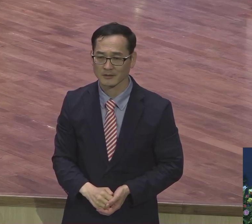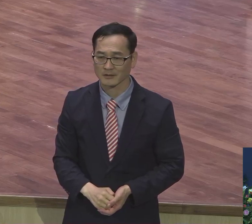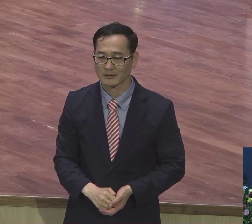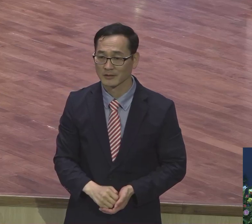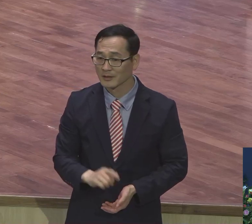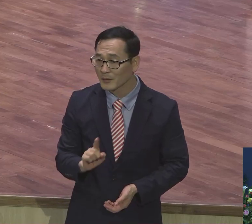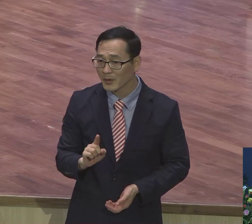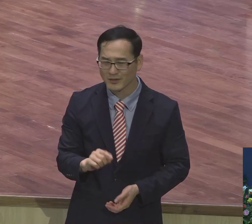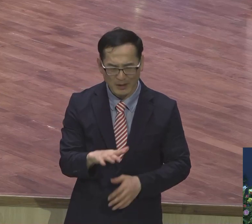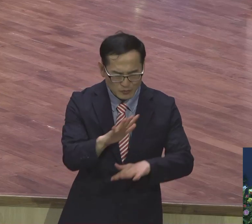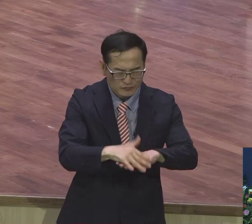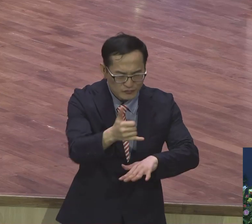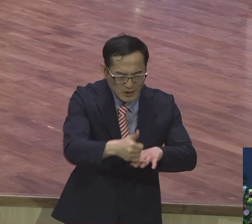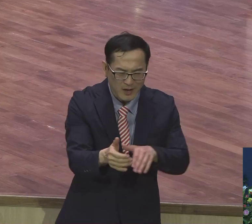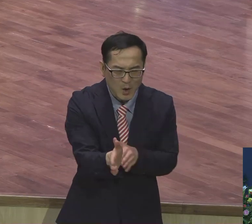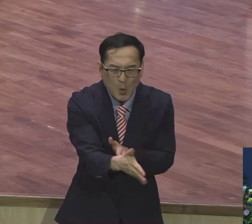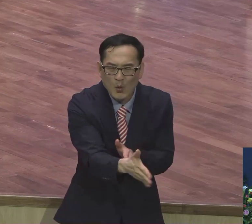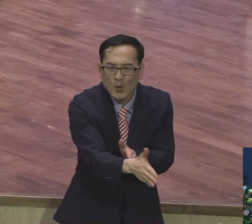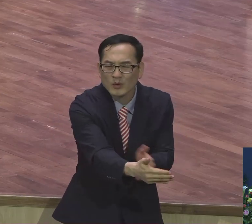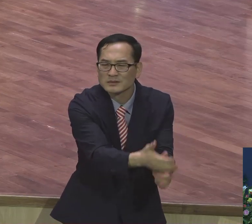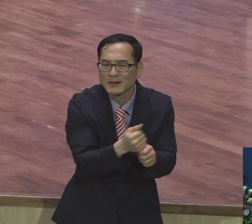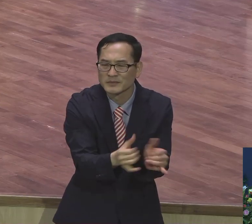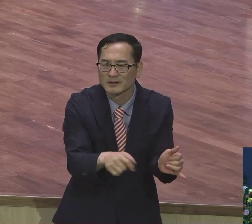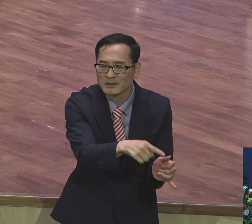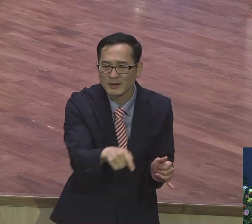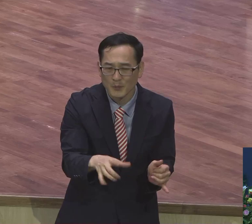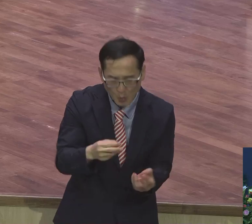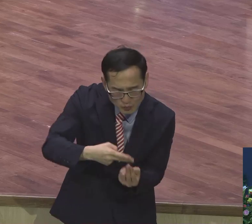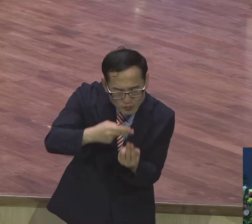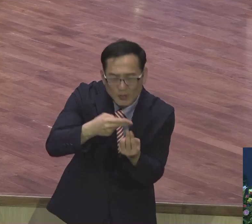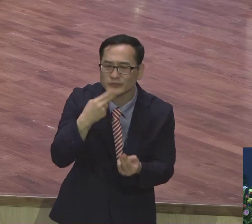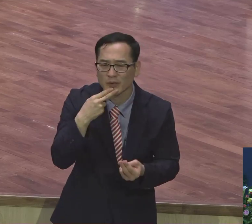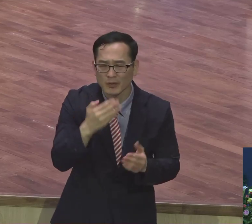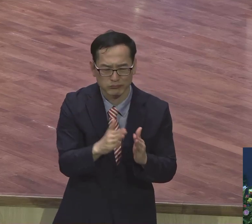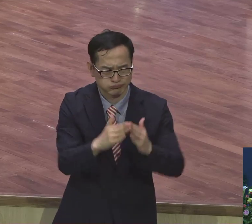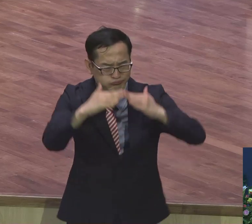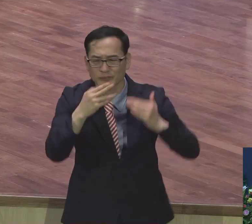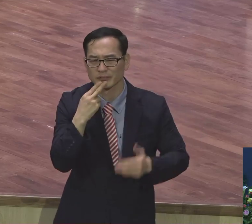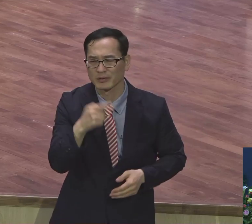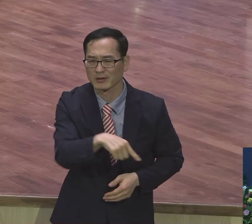거의 다 어부 출신들이요. 재산도 통장도 없어요. 아무 것도 없어요.